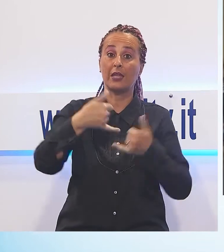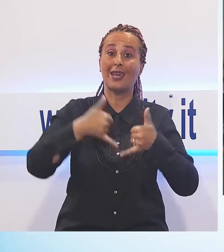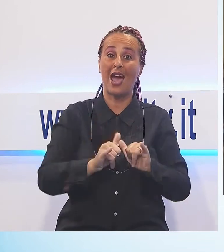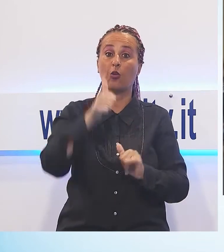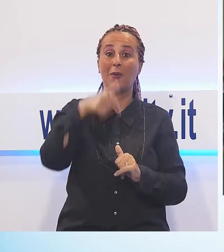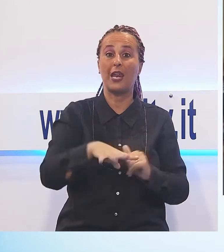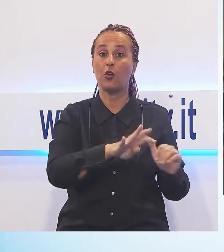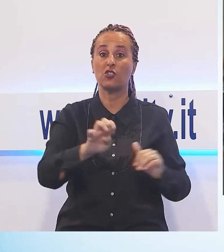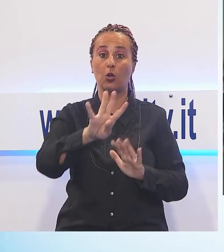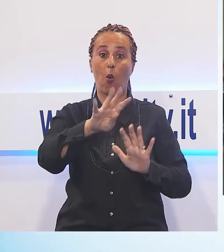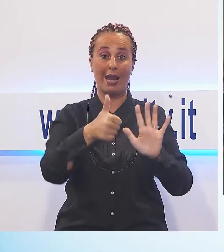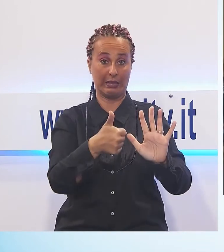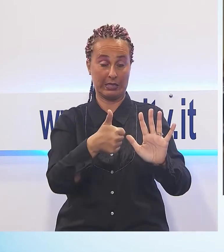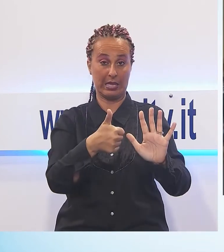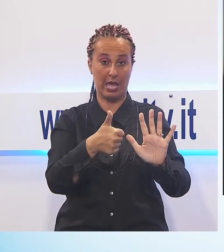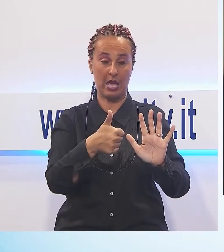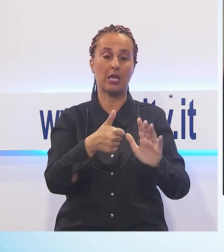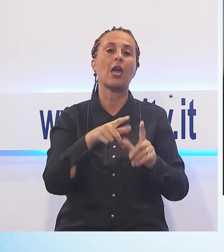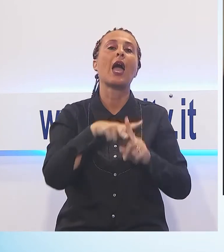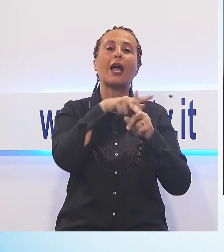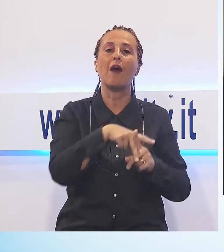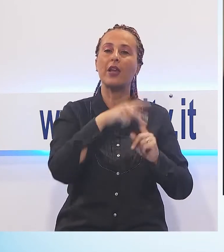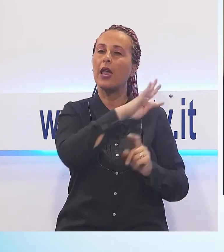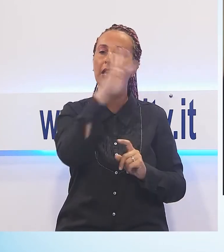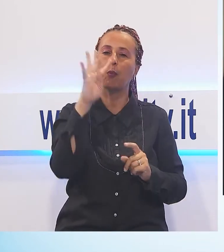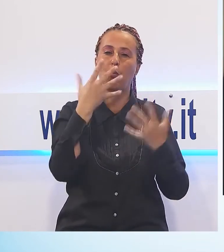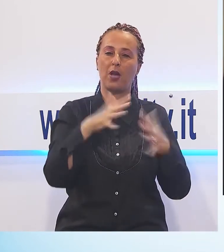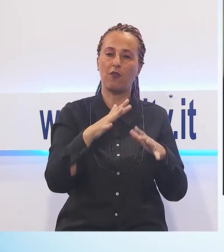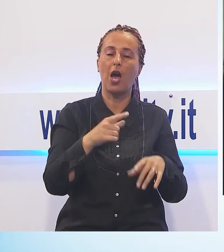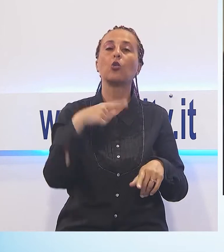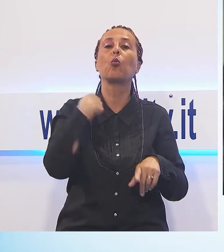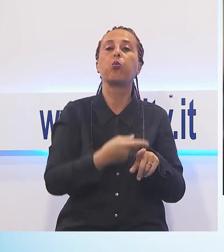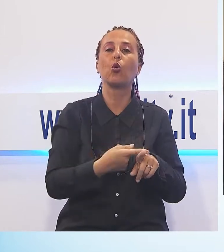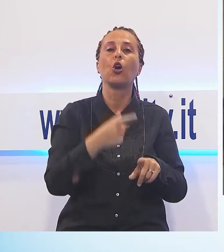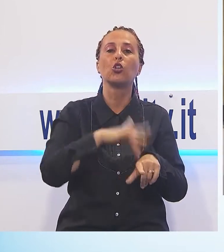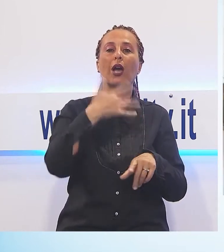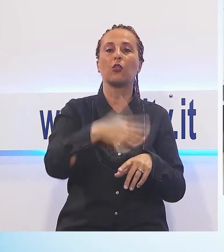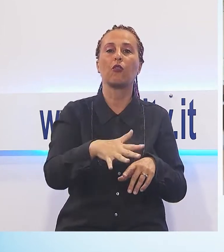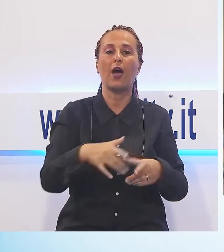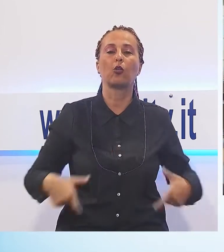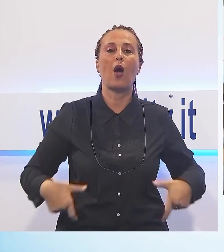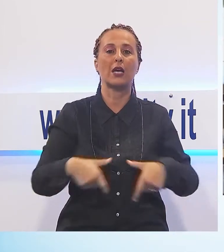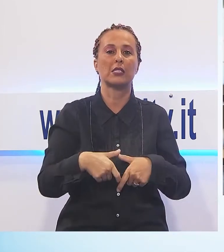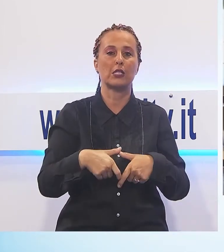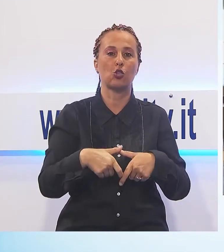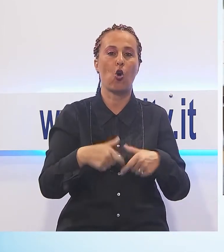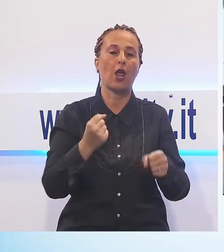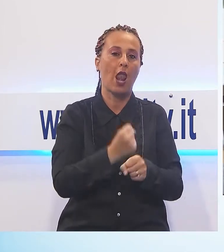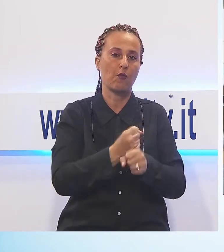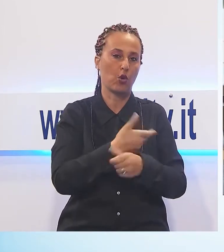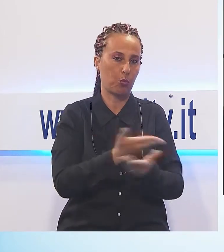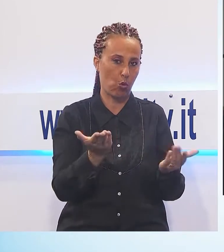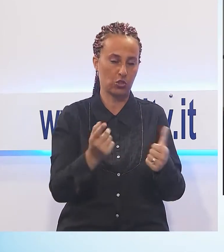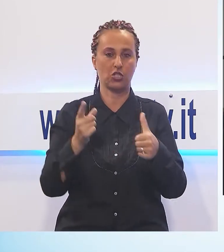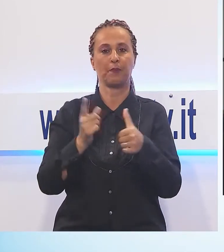Cavaliere della Repubblica, già assessore ai lavori pubblici della prima giunta a Mallegni, Benedetti avrà al suo fianco nel Consiglio di gestione. Le new entry